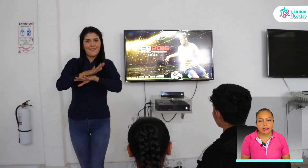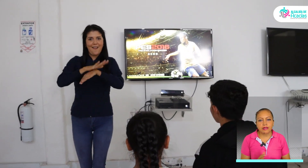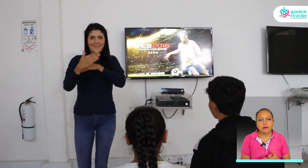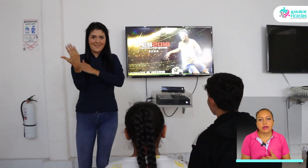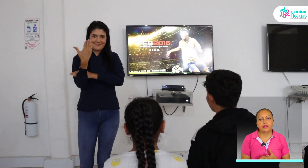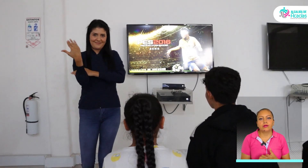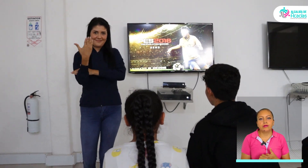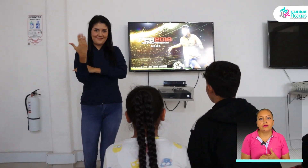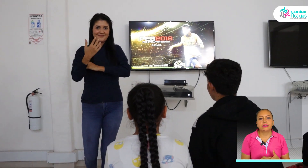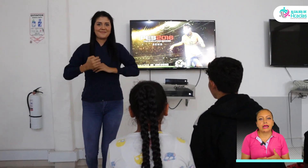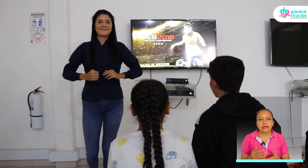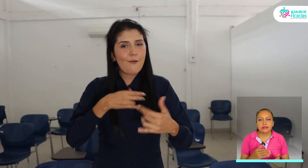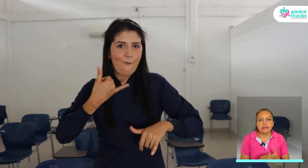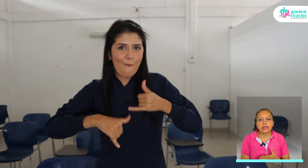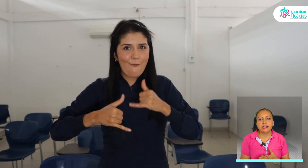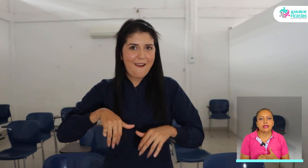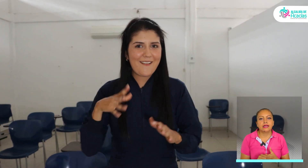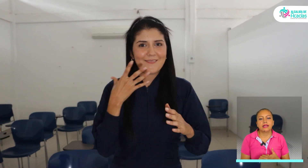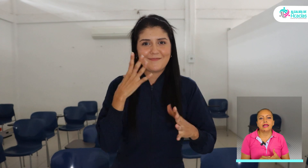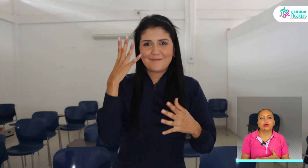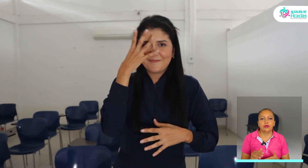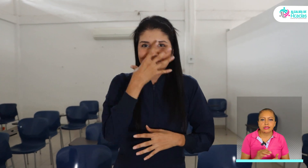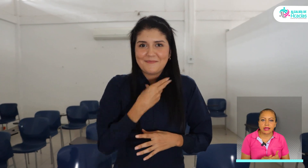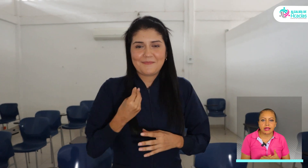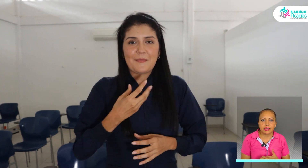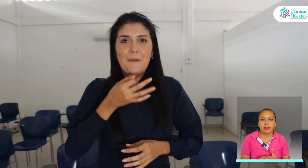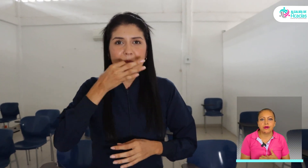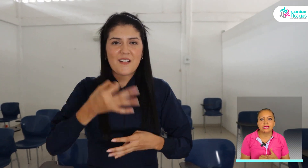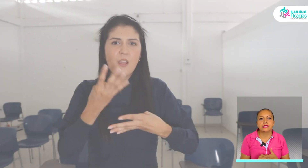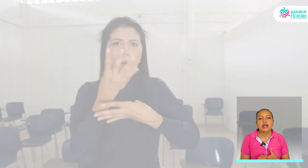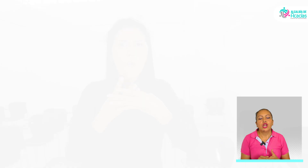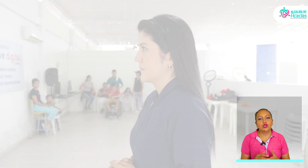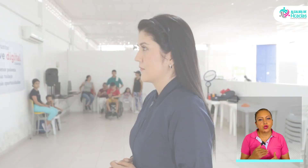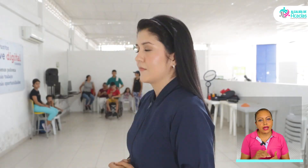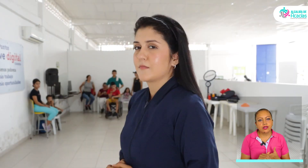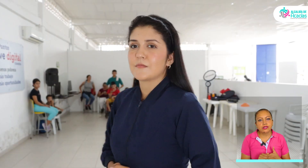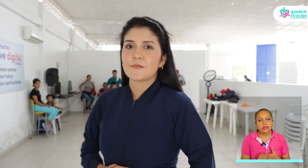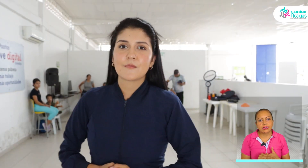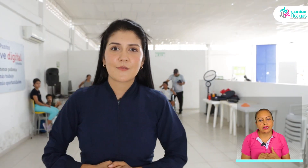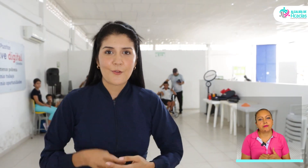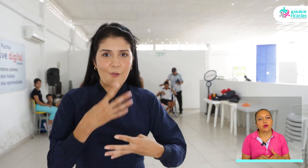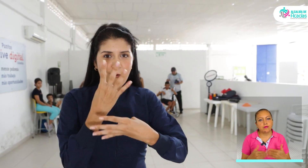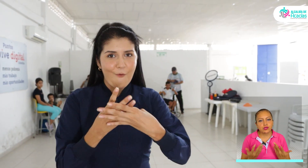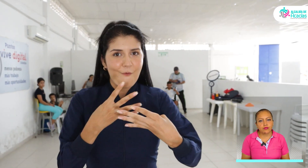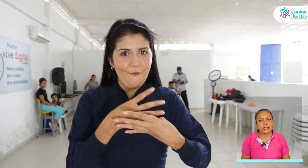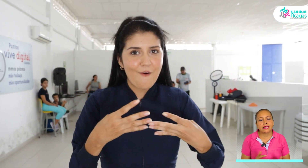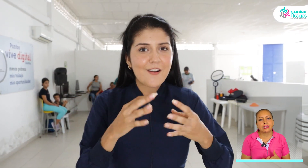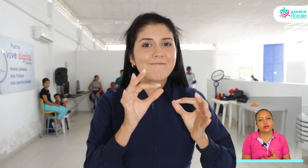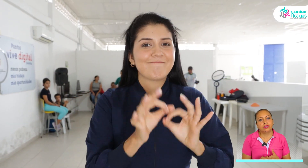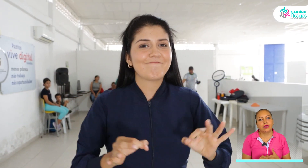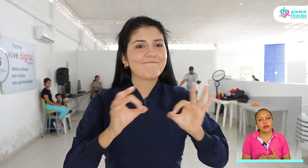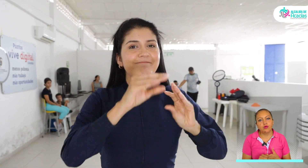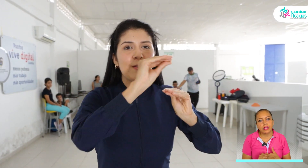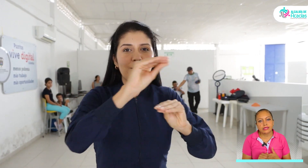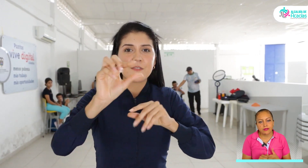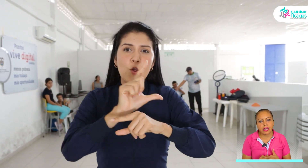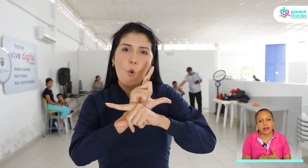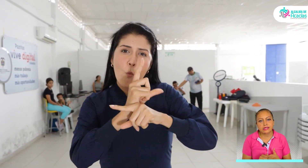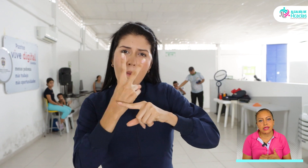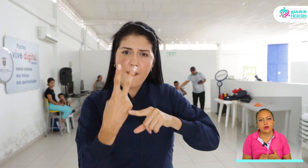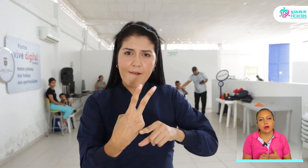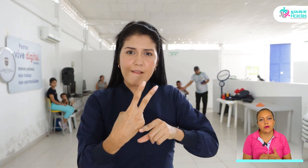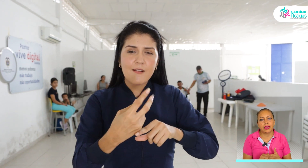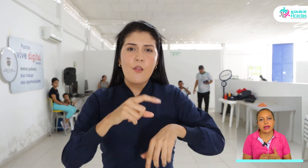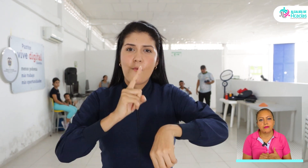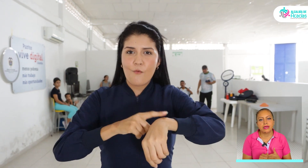zona de entretenimiento, tardes de cine, lecturas creativas. Los horarios que te podemos ofrecer son de lunes a